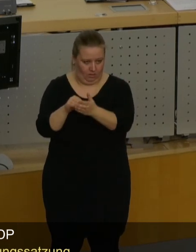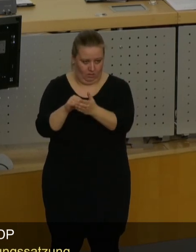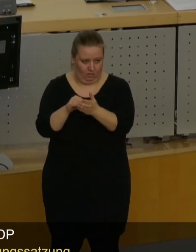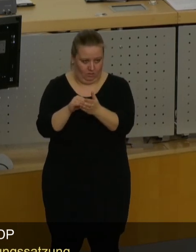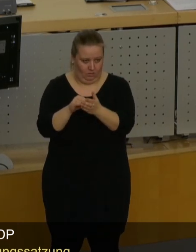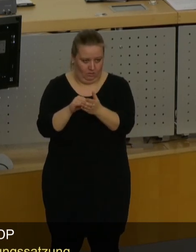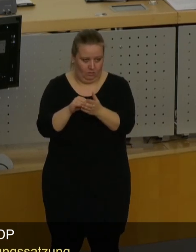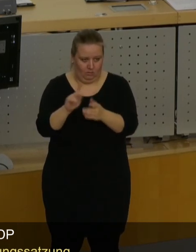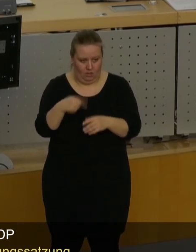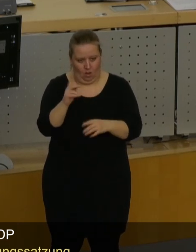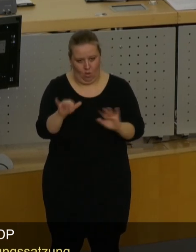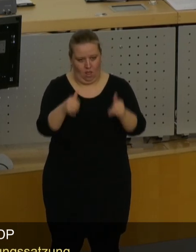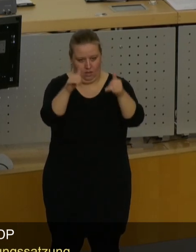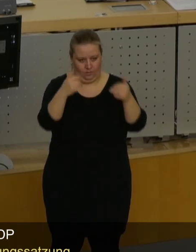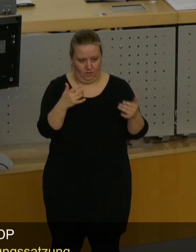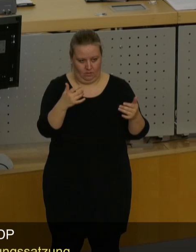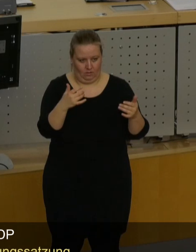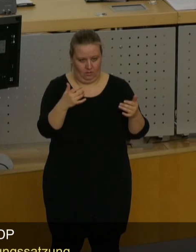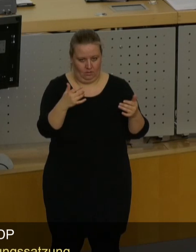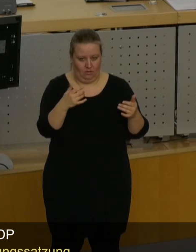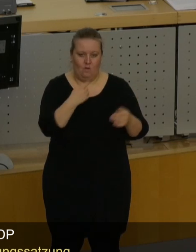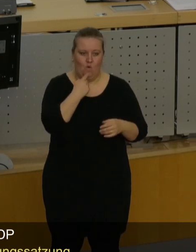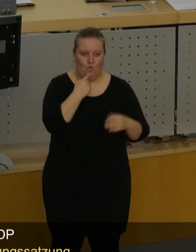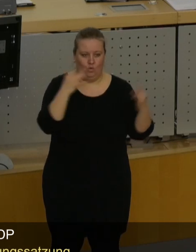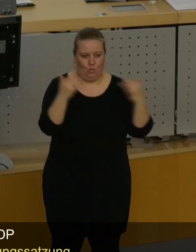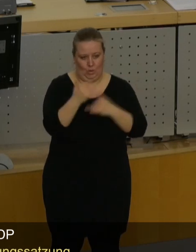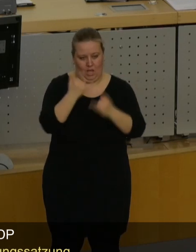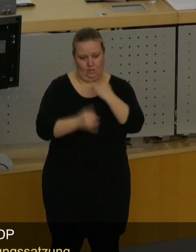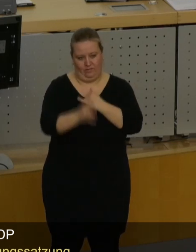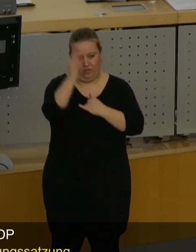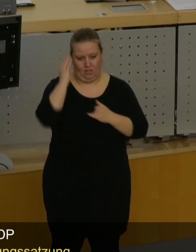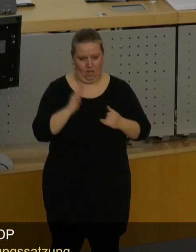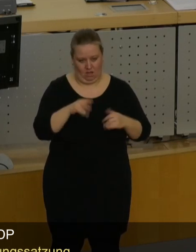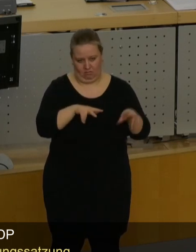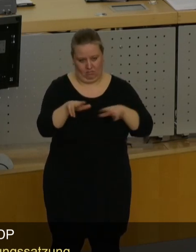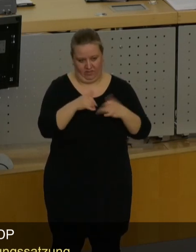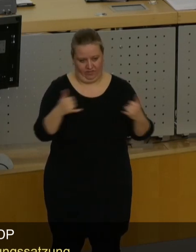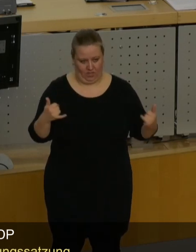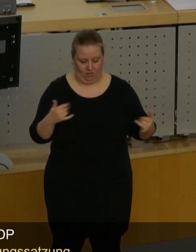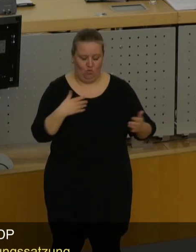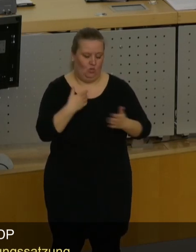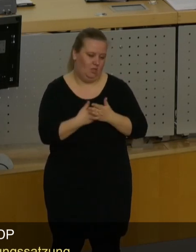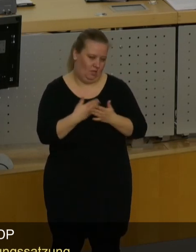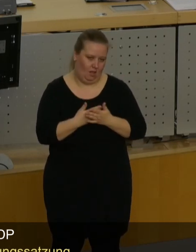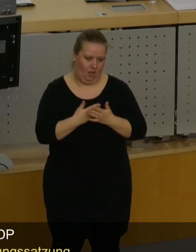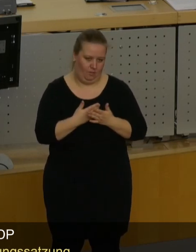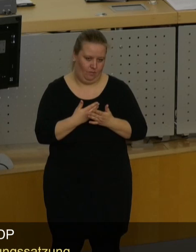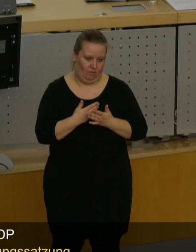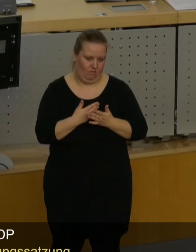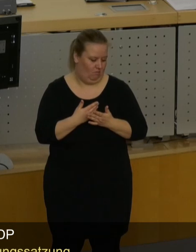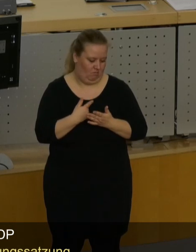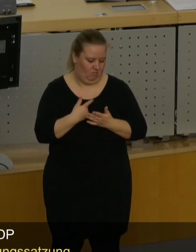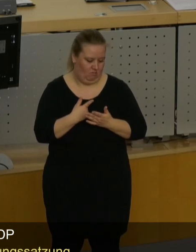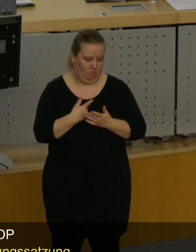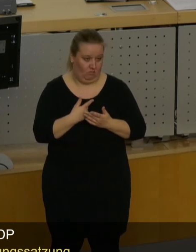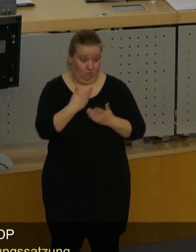dann hat man erlebt, wie Rot-Rot-Grün in den letzten vier Jahren agiert hat. Und aus dem Grund brauchen wir